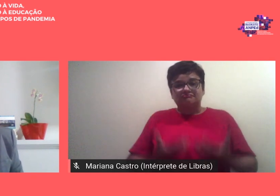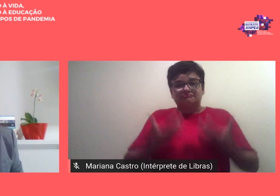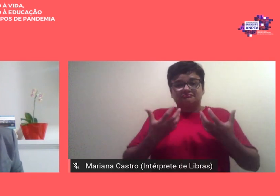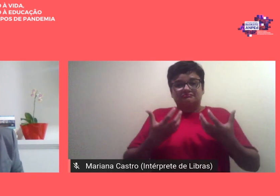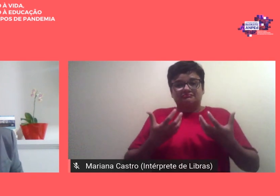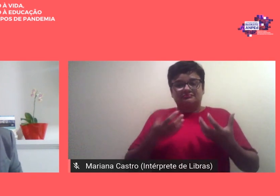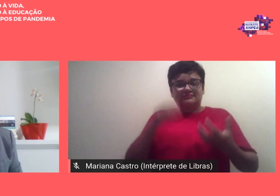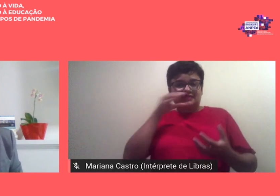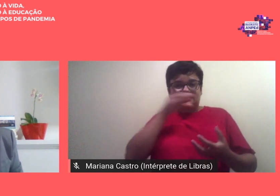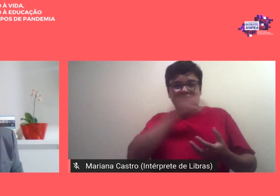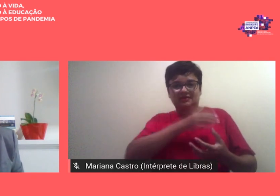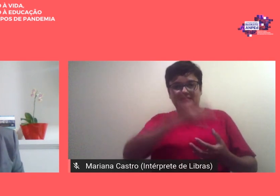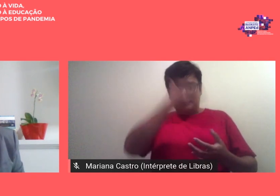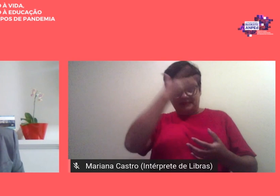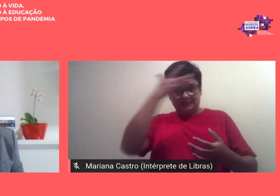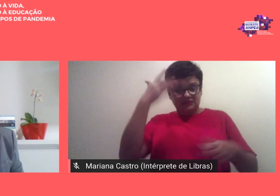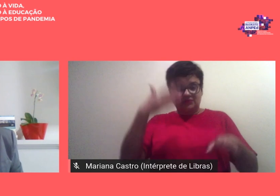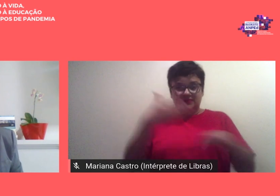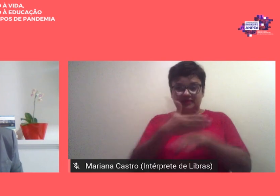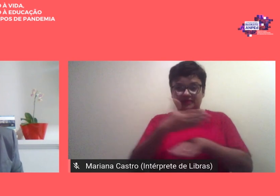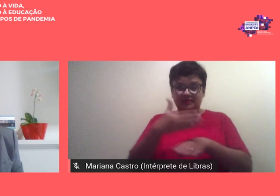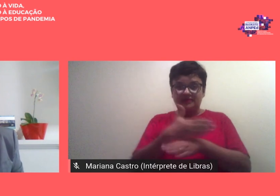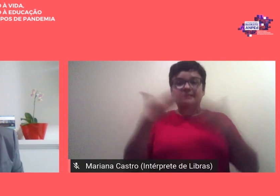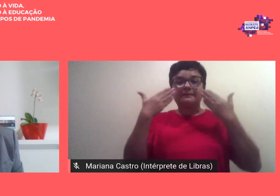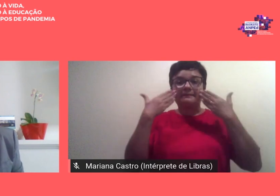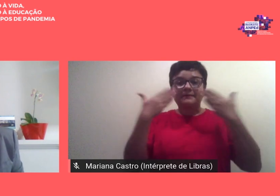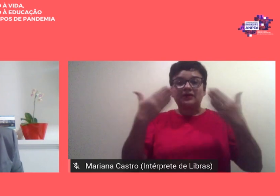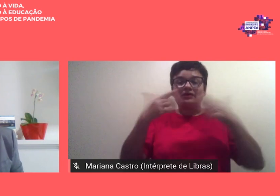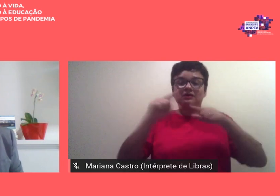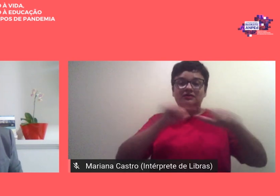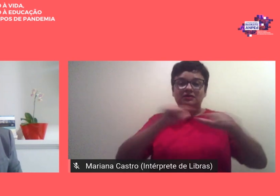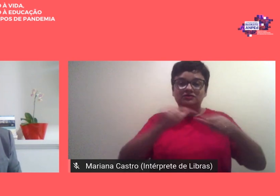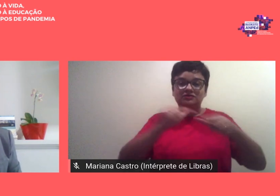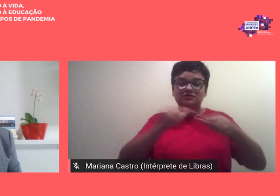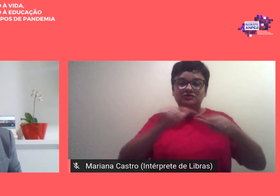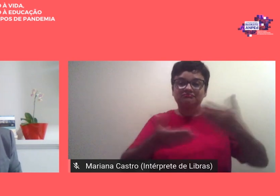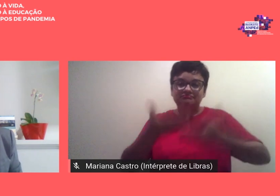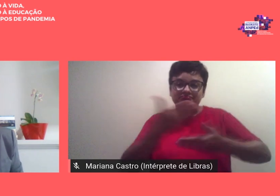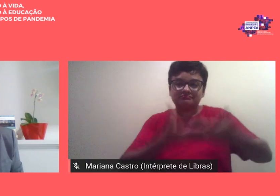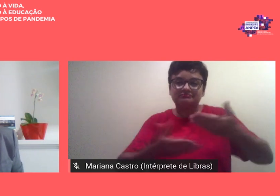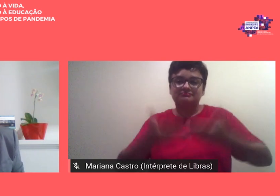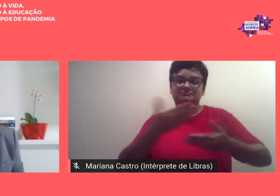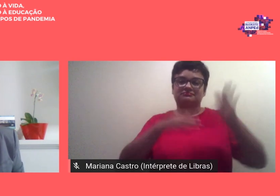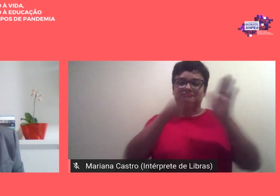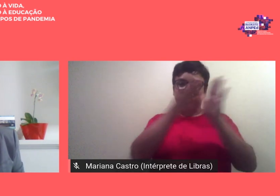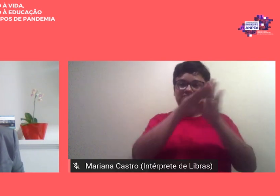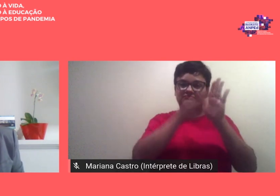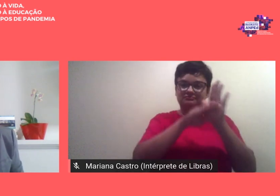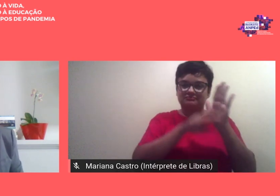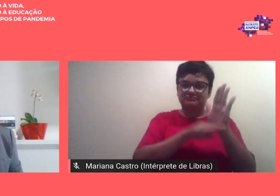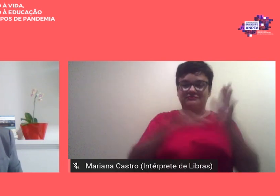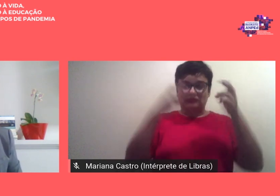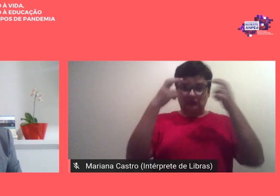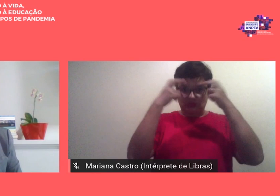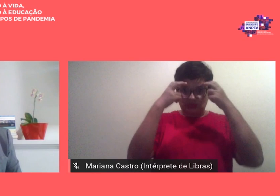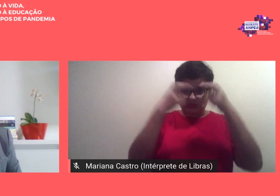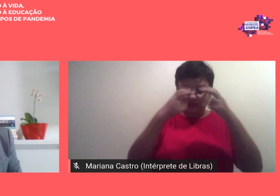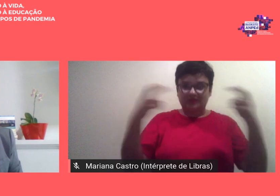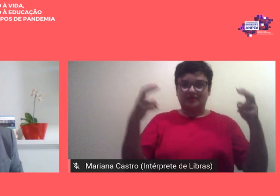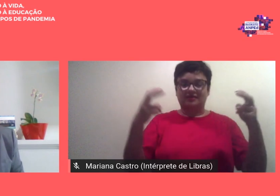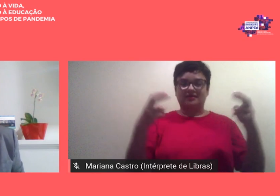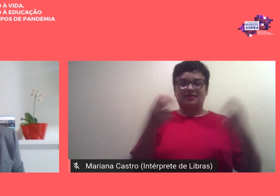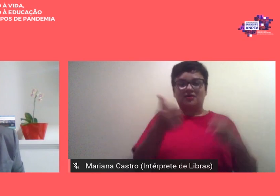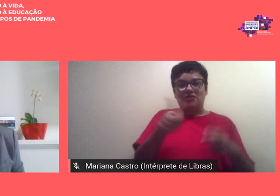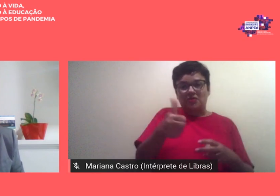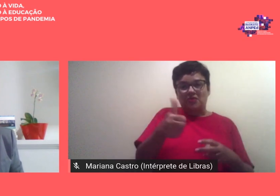das pessoas com o seu trabalho com o seu envolvimento a programação cultural que envolveu 11